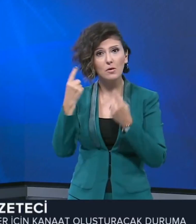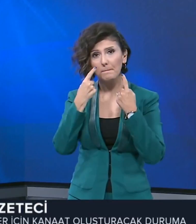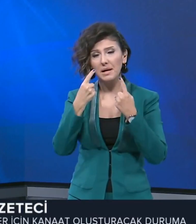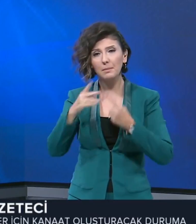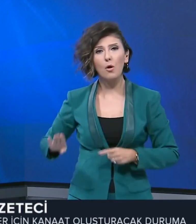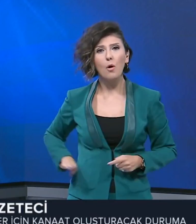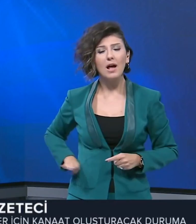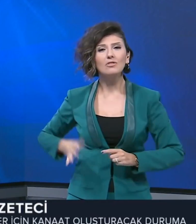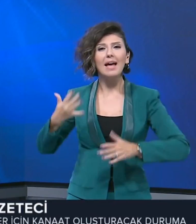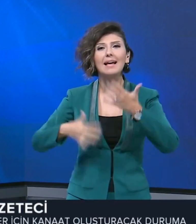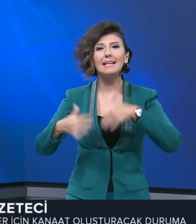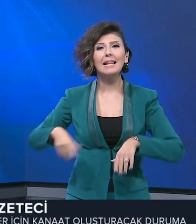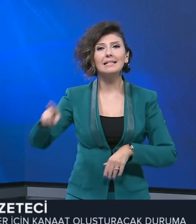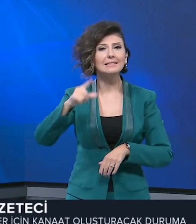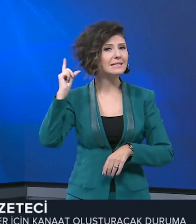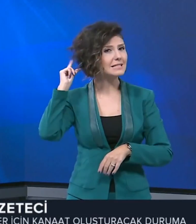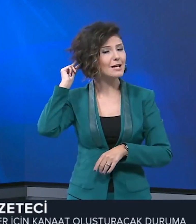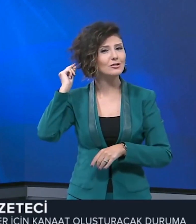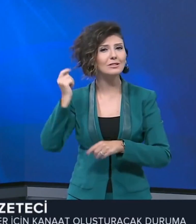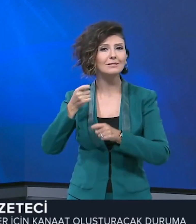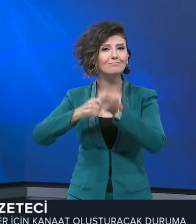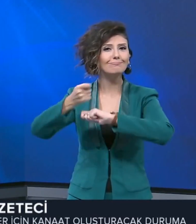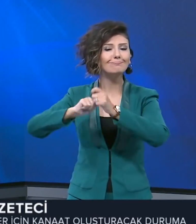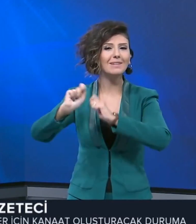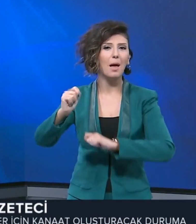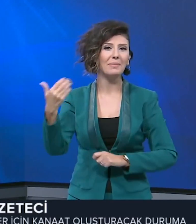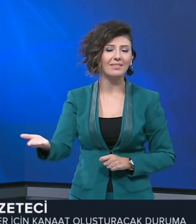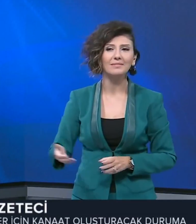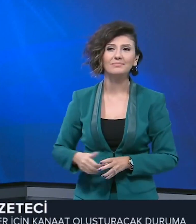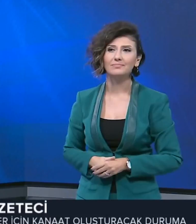bakımı öğrencileri engellilerin saçlarını şekillendirdi.